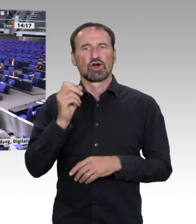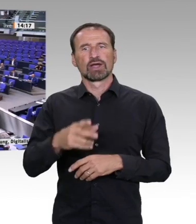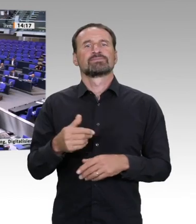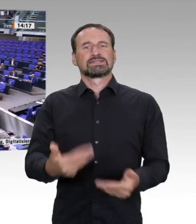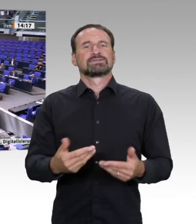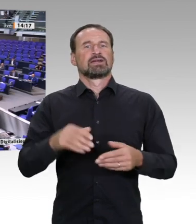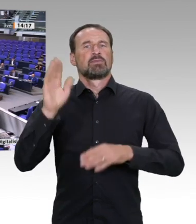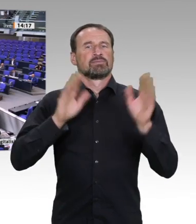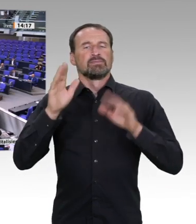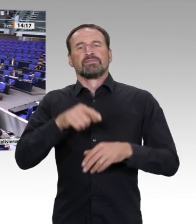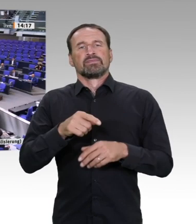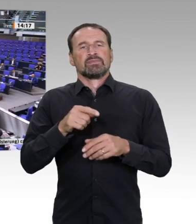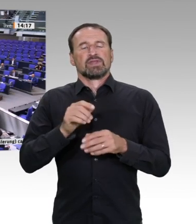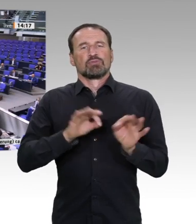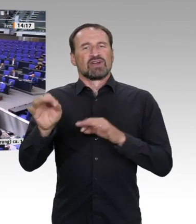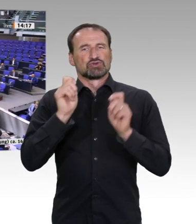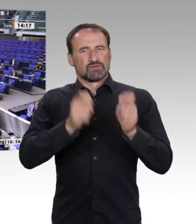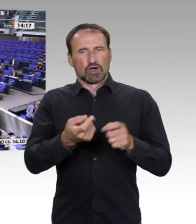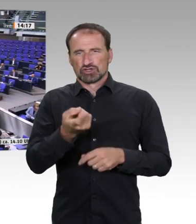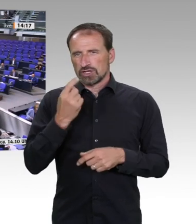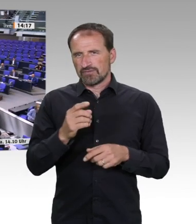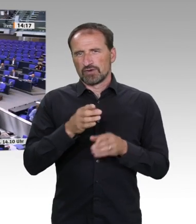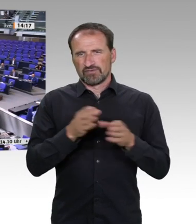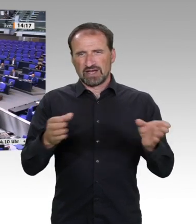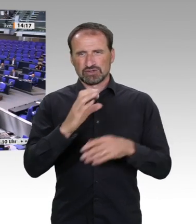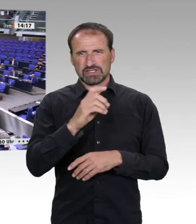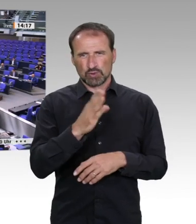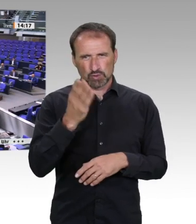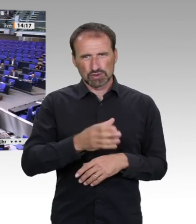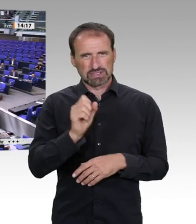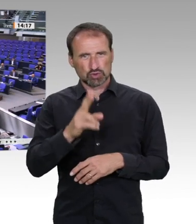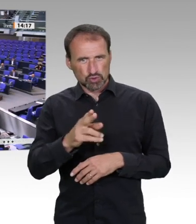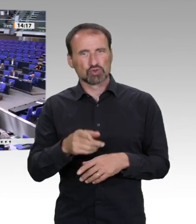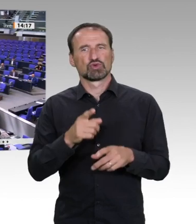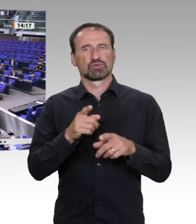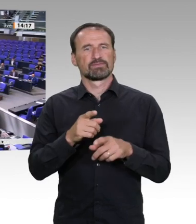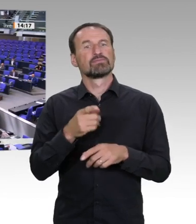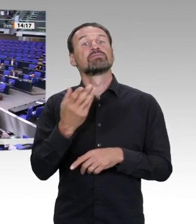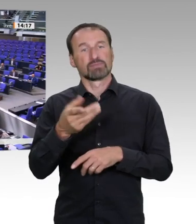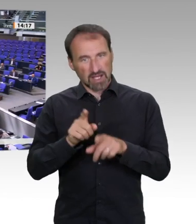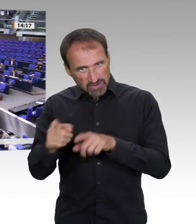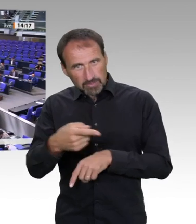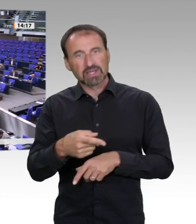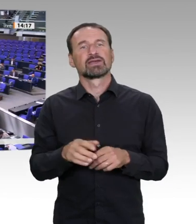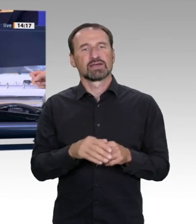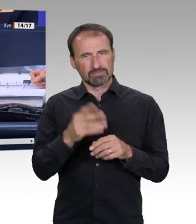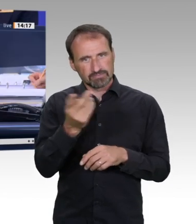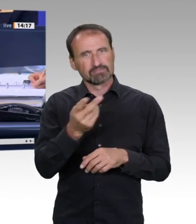Das ist der linke, SPD, Bündnis 90, Grüne, CDU, CSU. Enthaltung der FDP. Der Überweisungsvorschlag ist